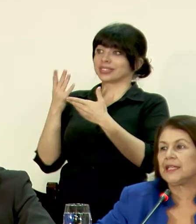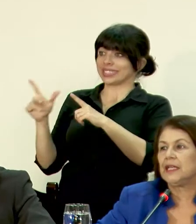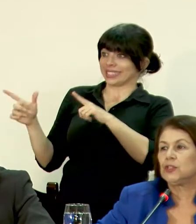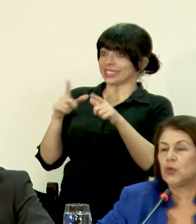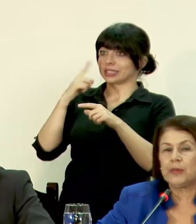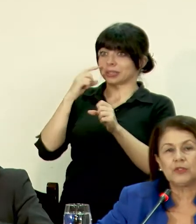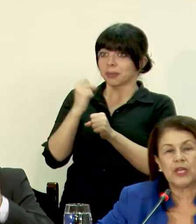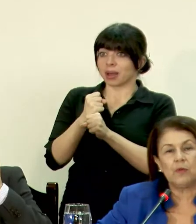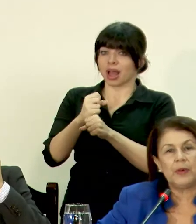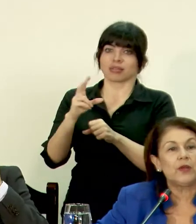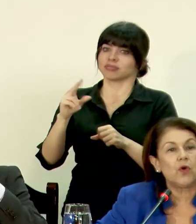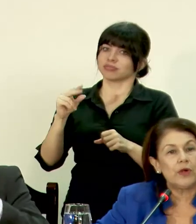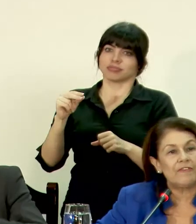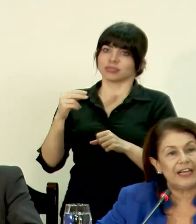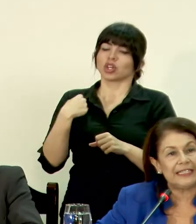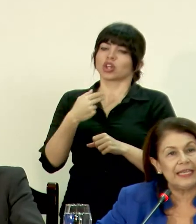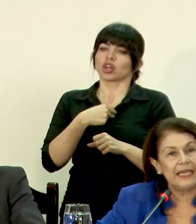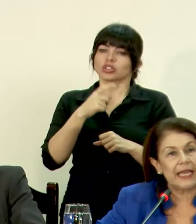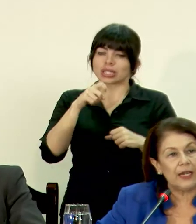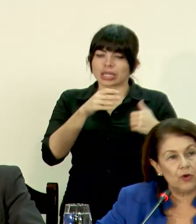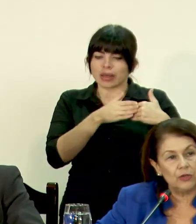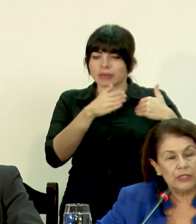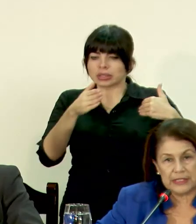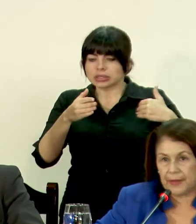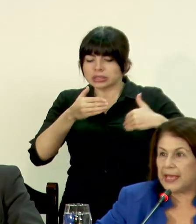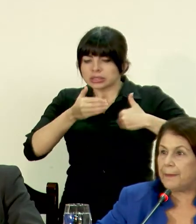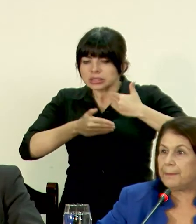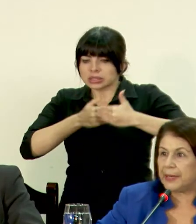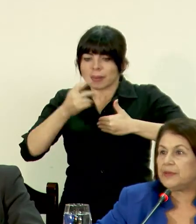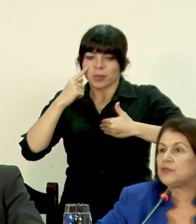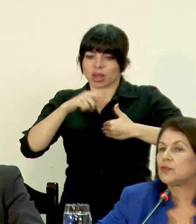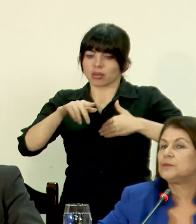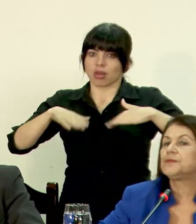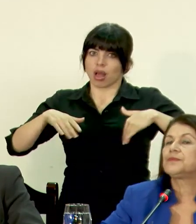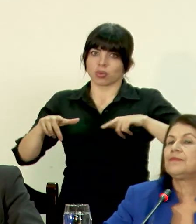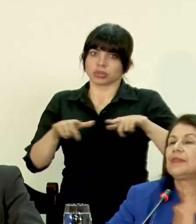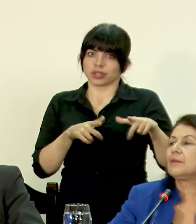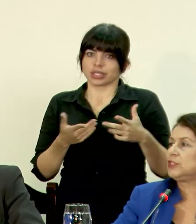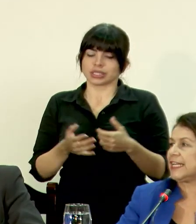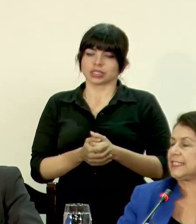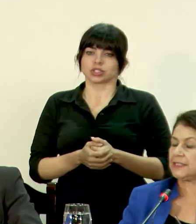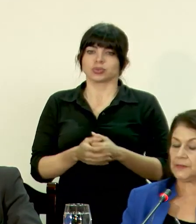inmediata. Tuvimos que cumplir con una fase que no se había previsto. Muchas gracias.